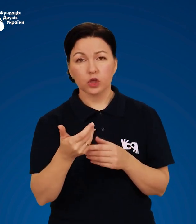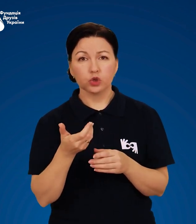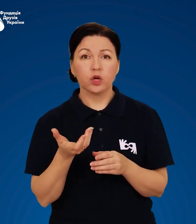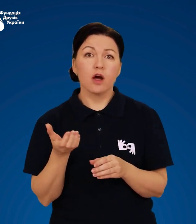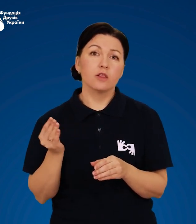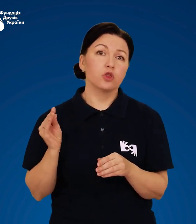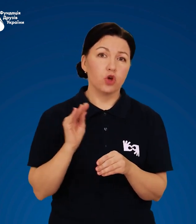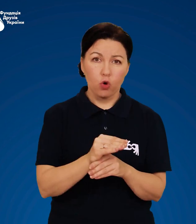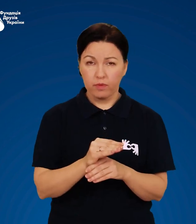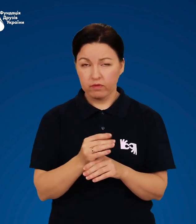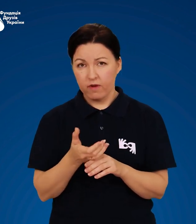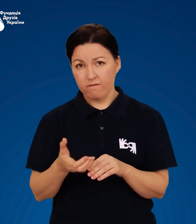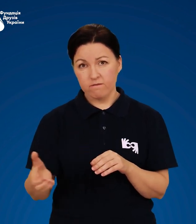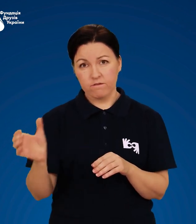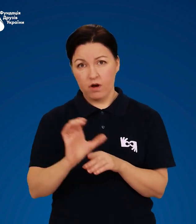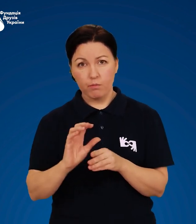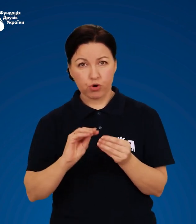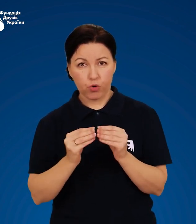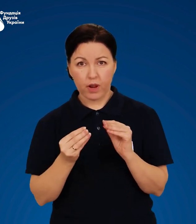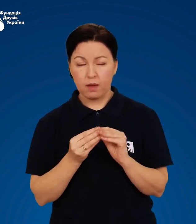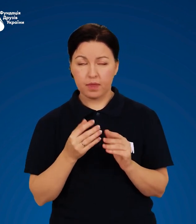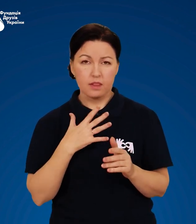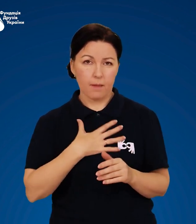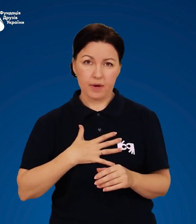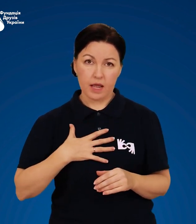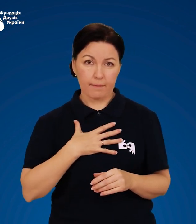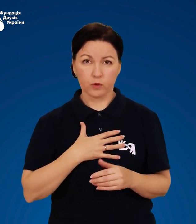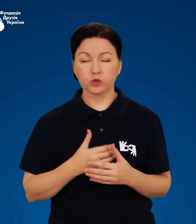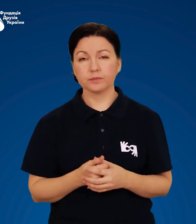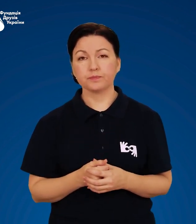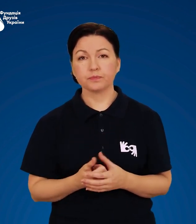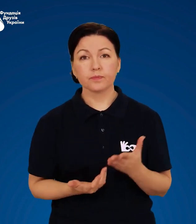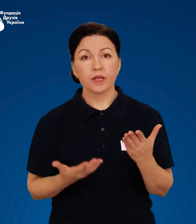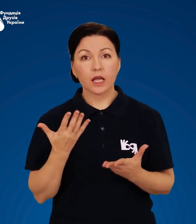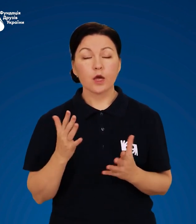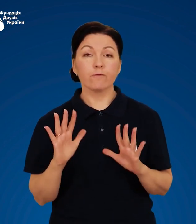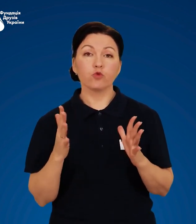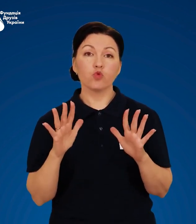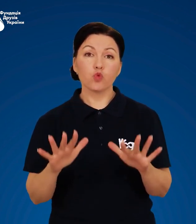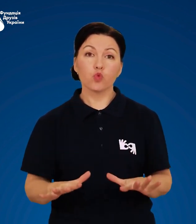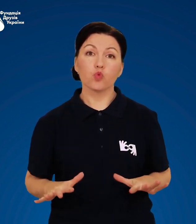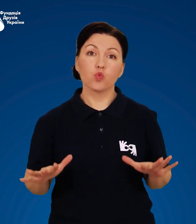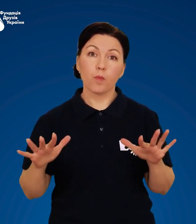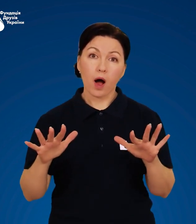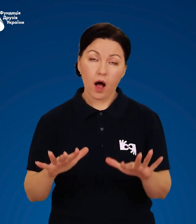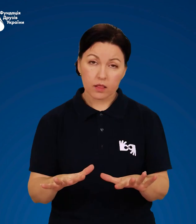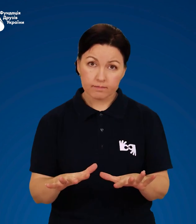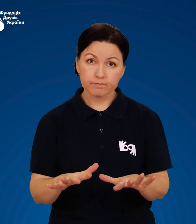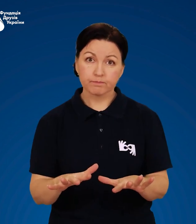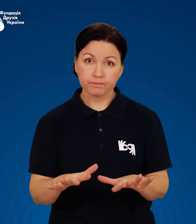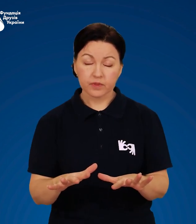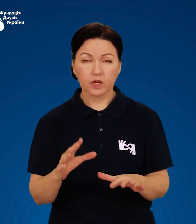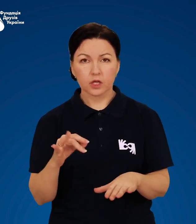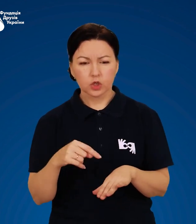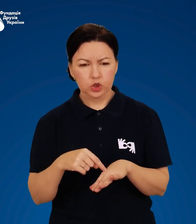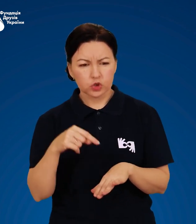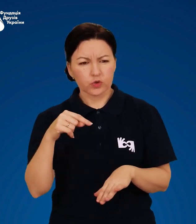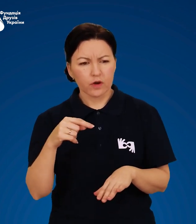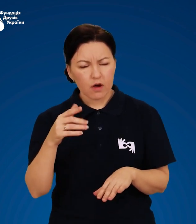проблеми та неприємності. Якщо ви впали і через деякий час відчули